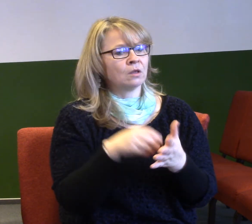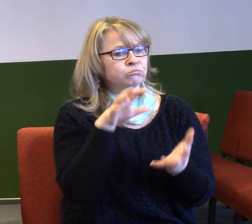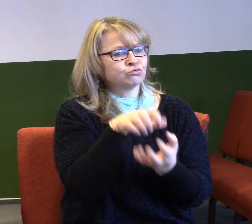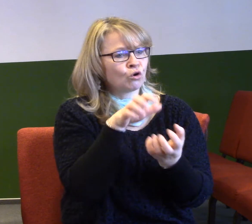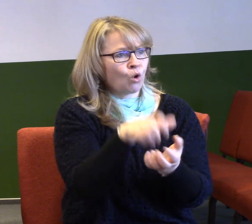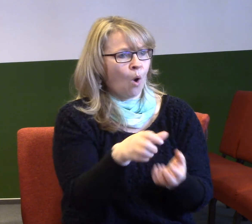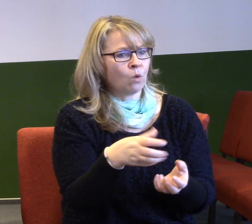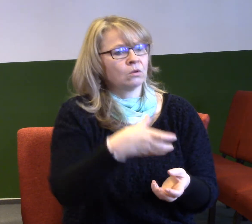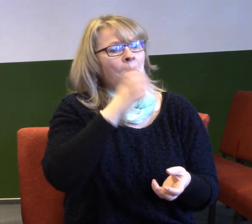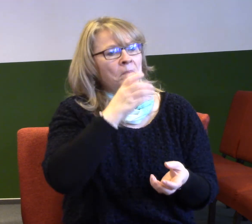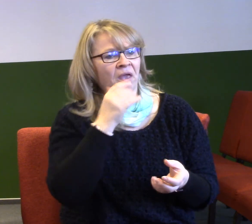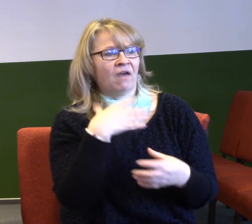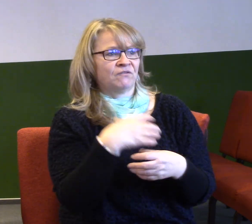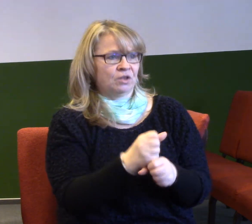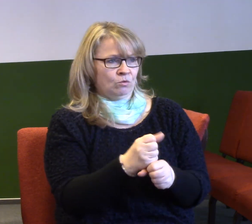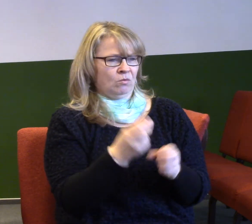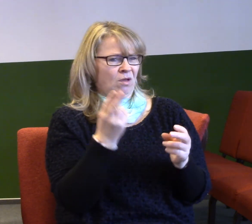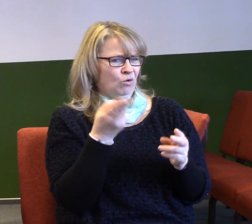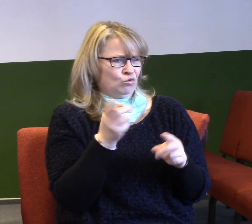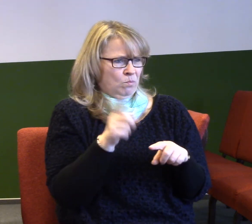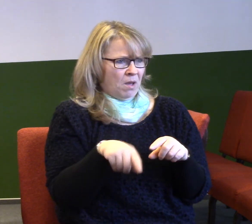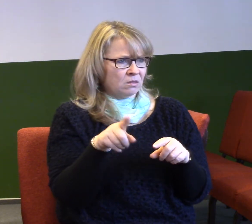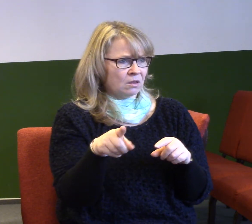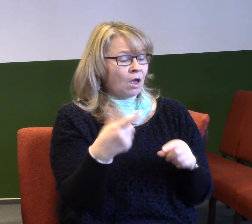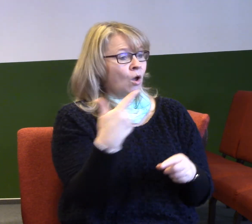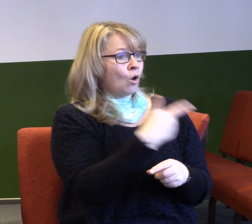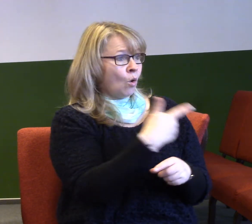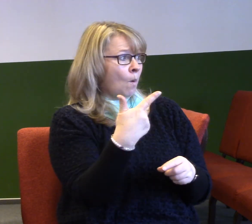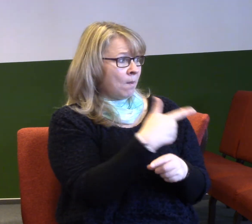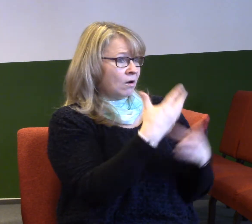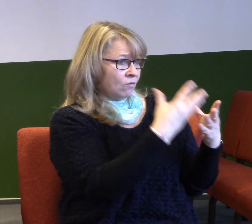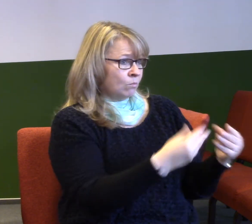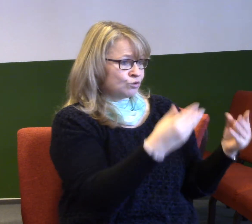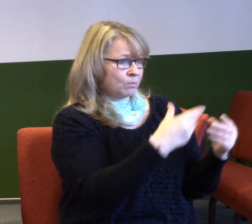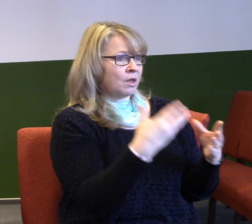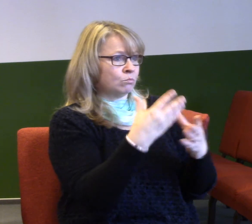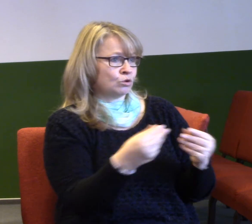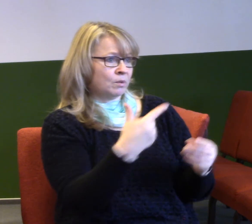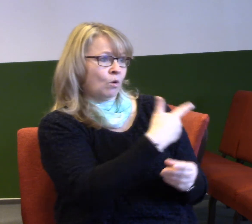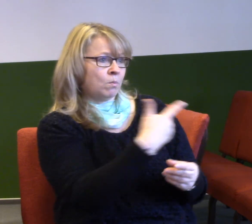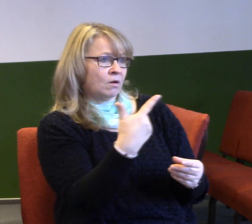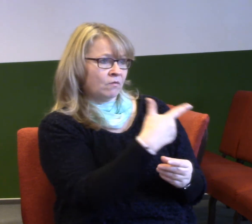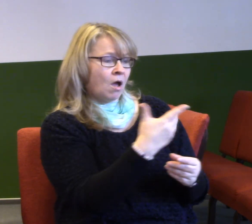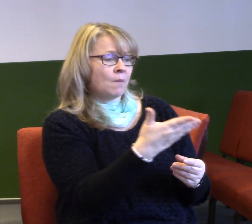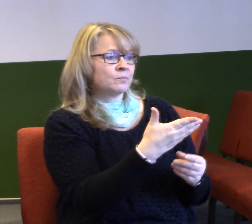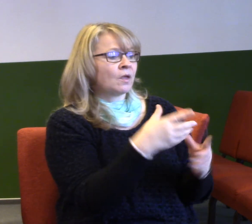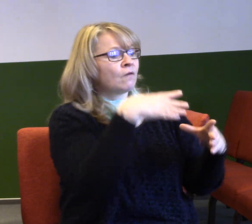stejné v jedné věci. V oborouk se objevují lidé, kteří mají předsudky a